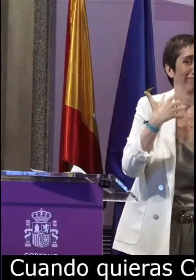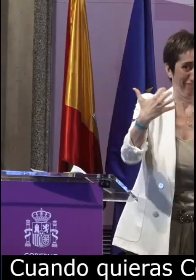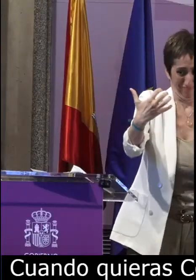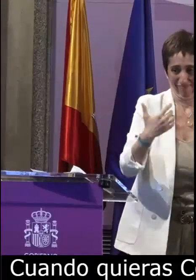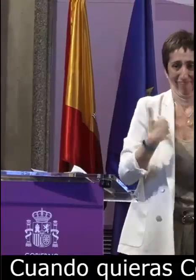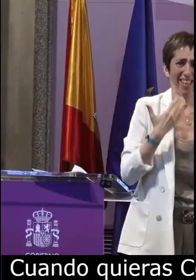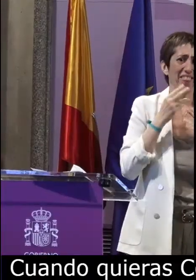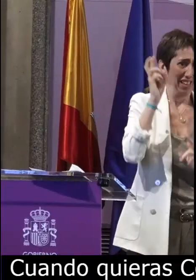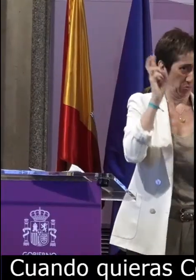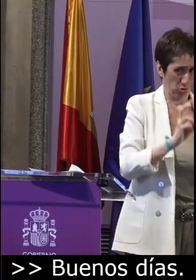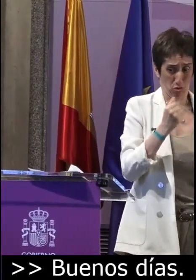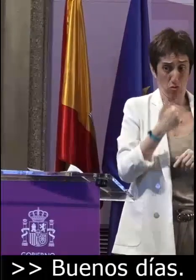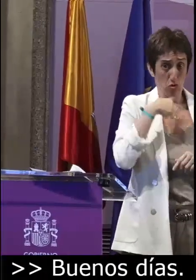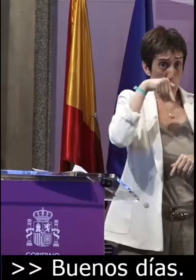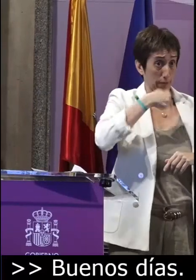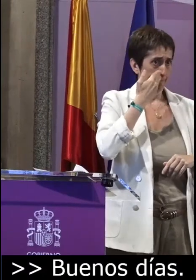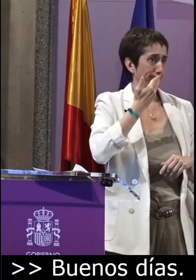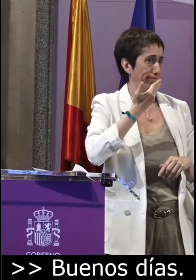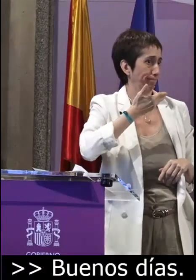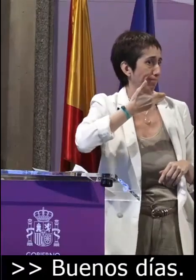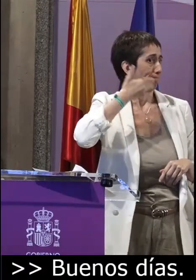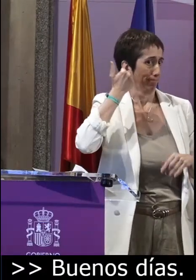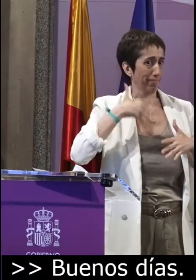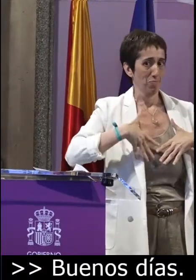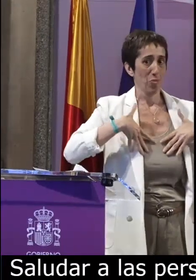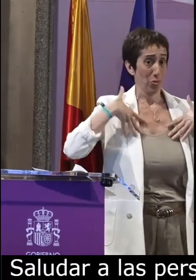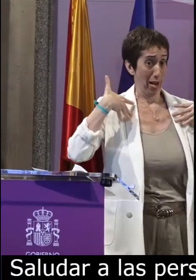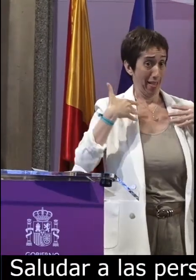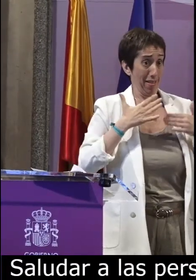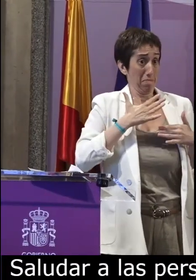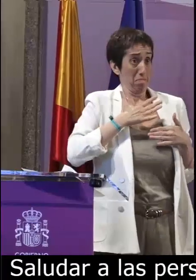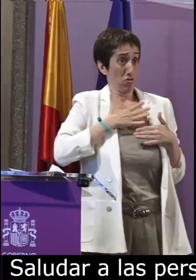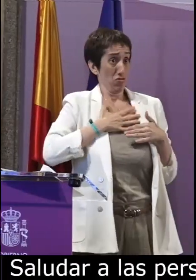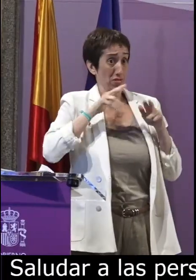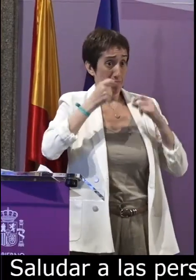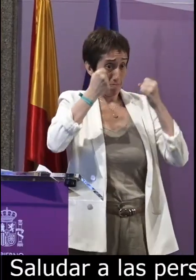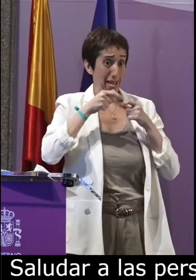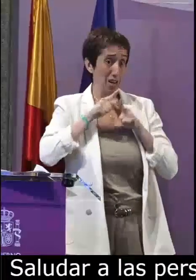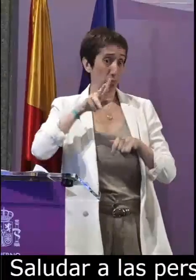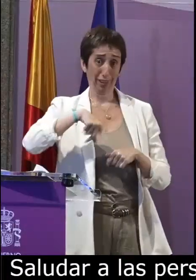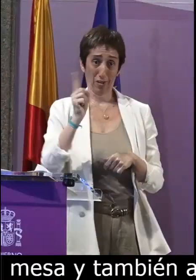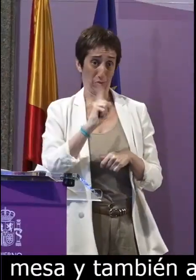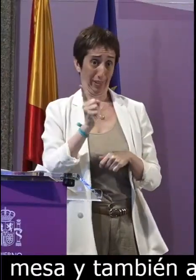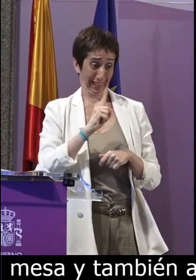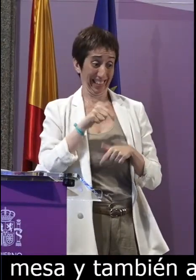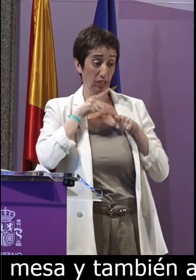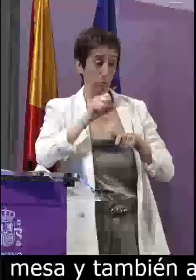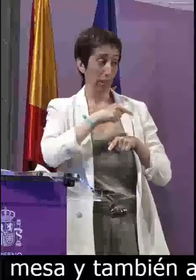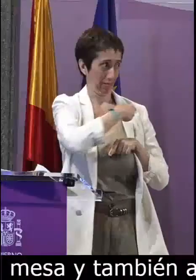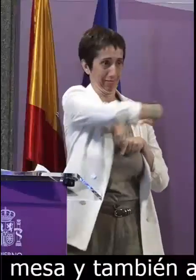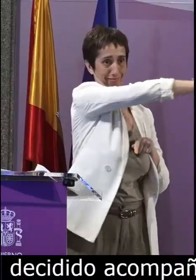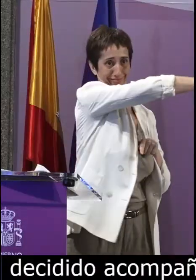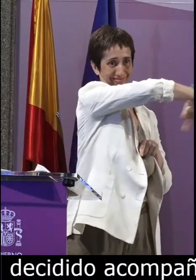saludar a las personas que me acompañan en la mesa y también a todas las personas que han decidido acompañarnos hoy la verdad es que estoy bastante emocionada